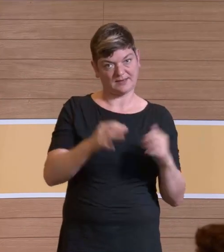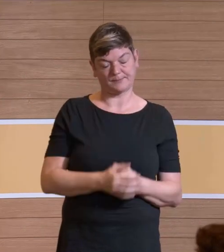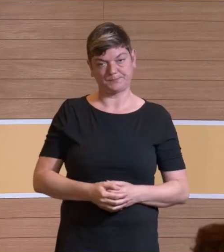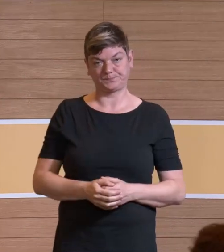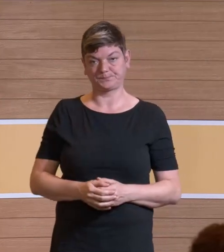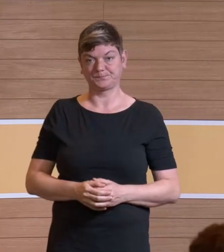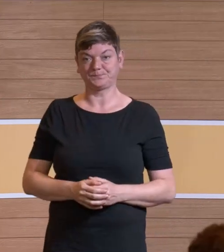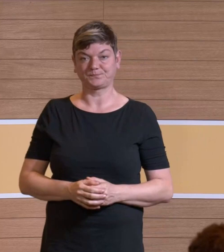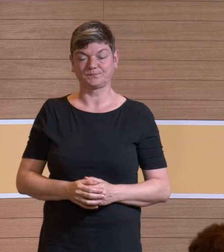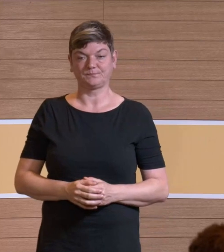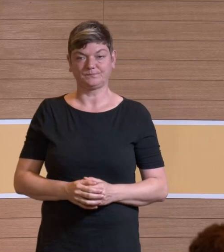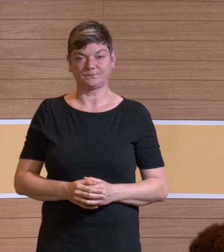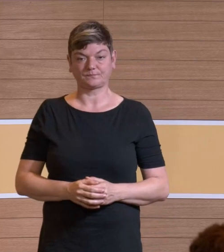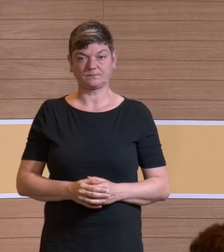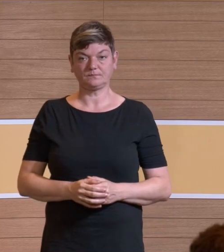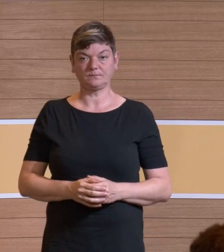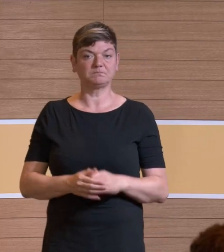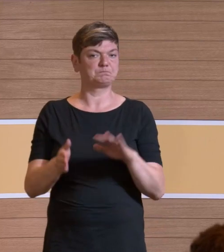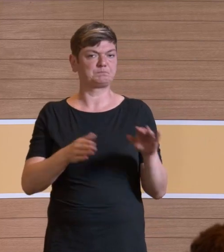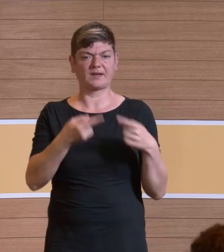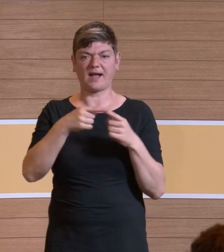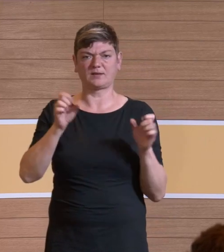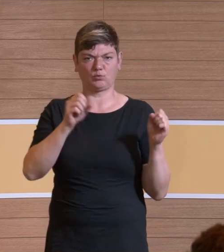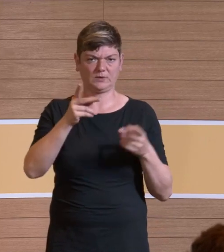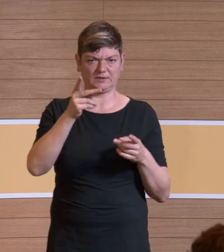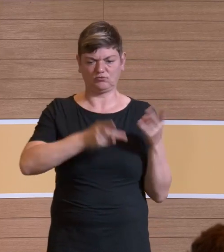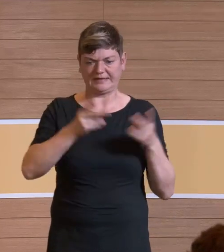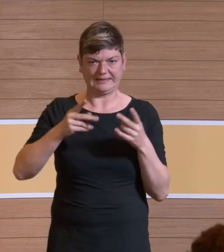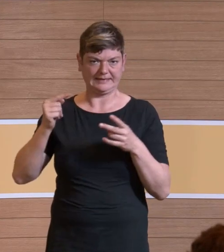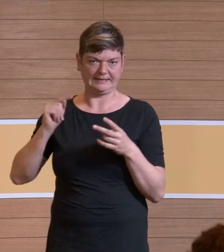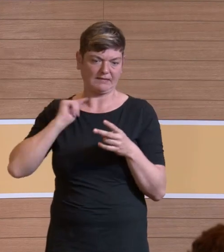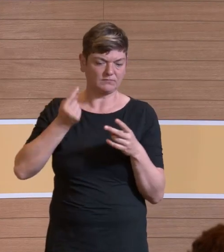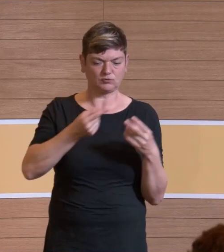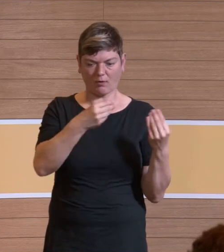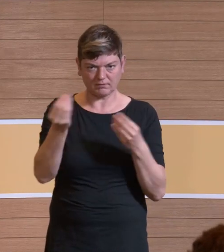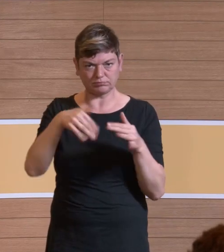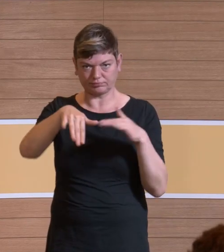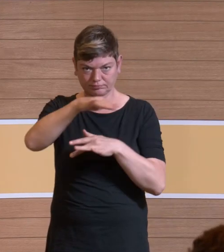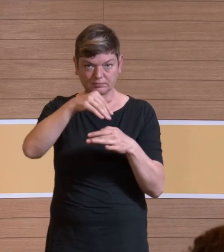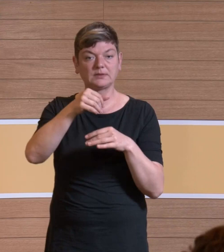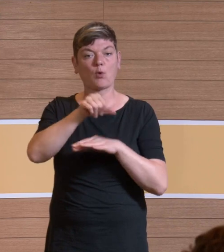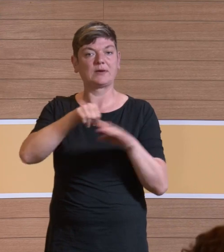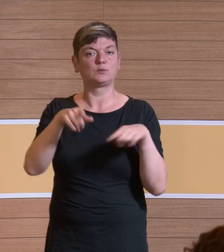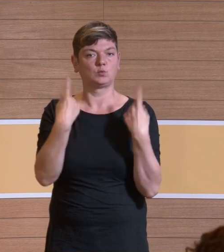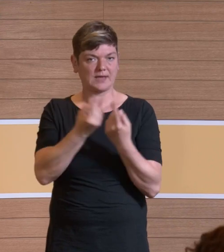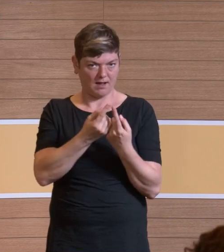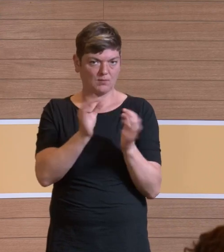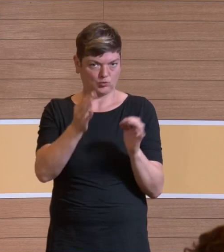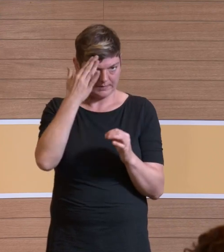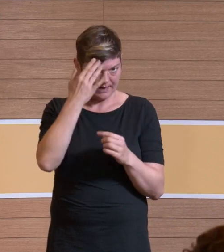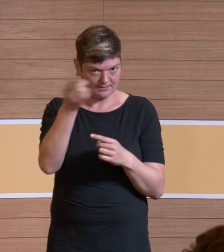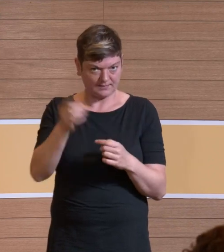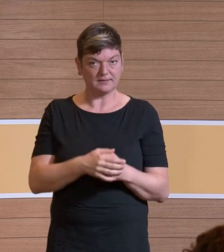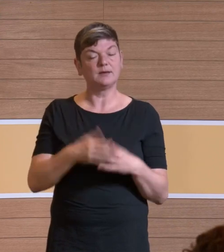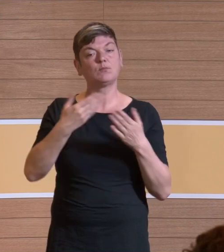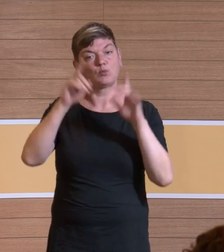Es gibt natürlich noch andere potenziell schädliche Substanzen, die wir haben. Im OP, das wissen Sie sicherlich auch, das